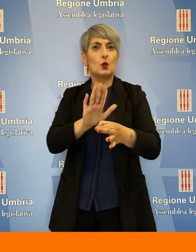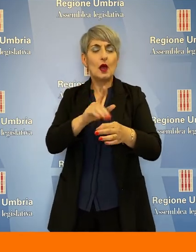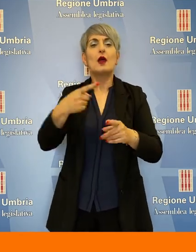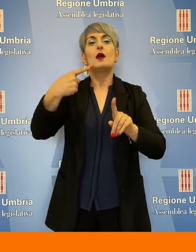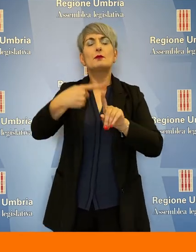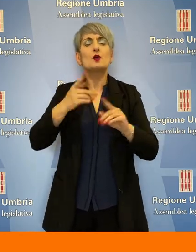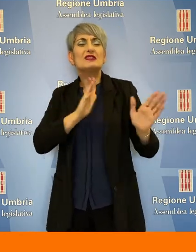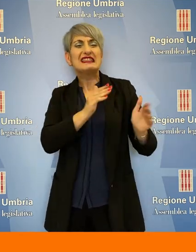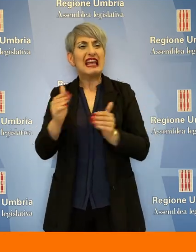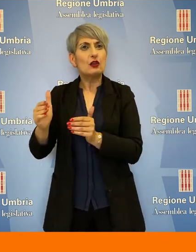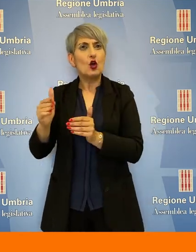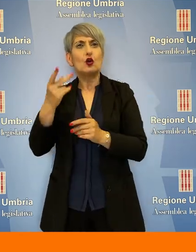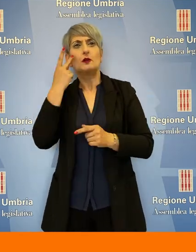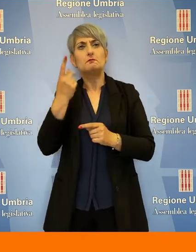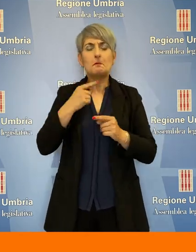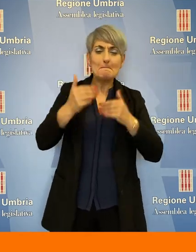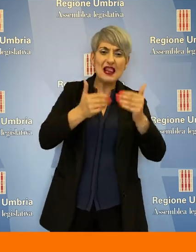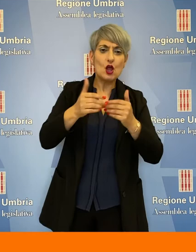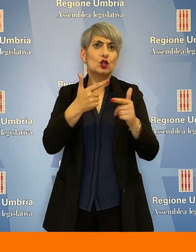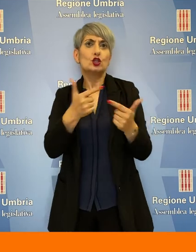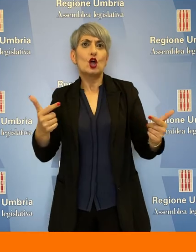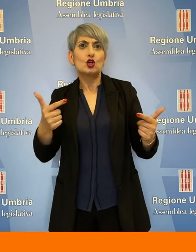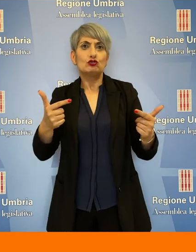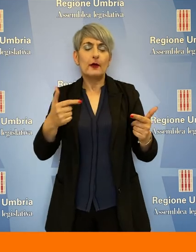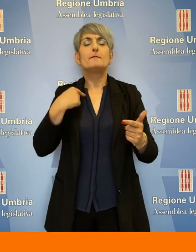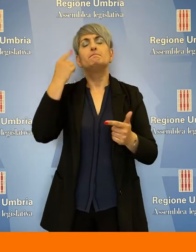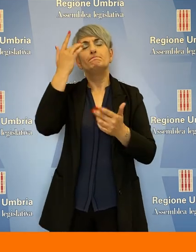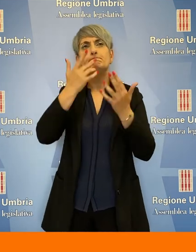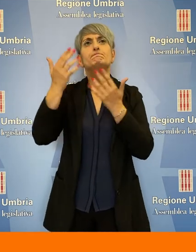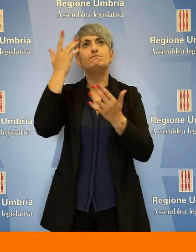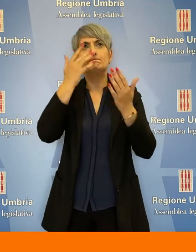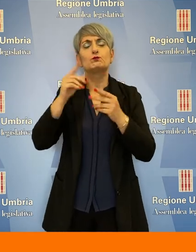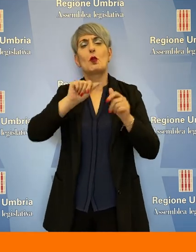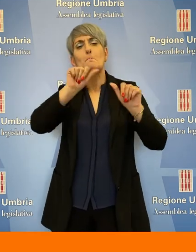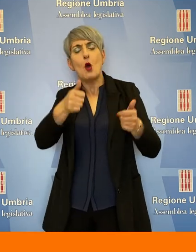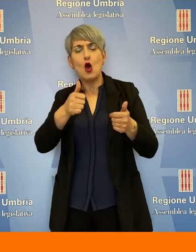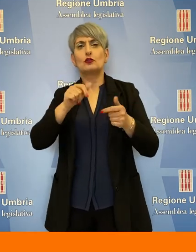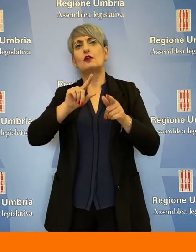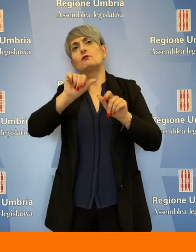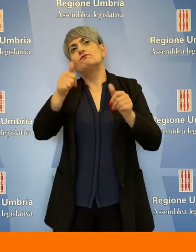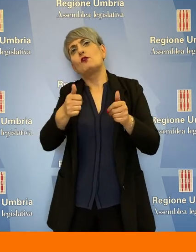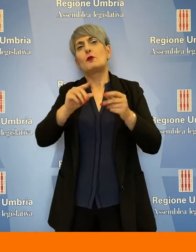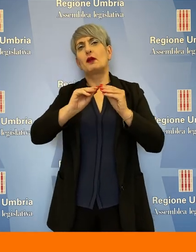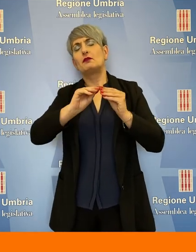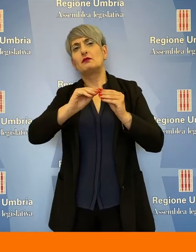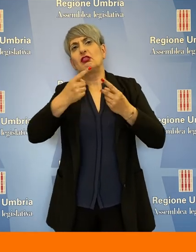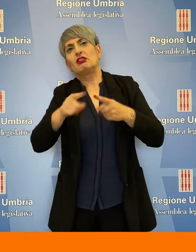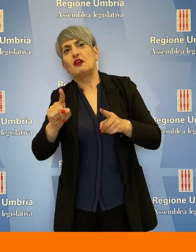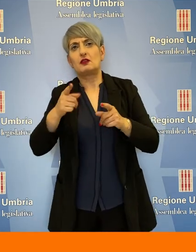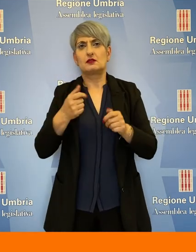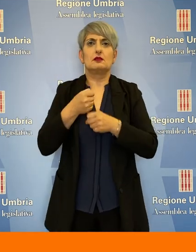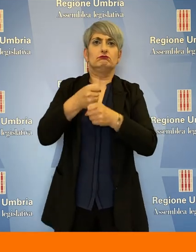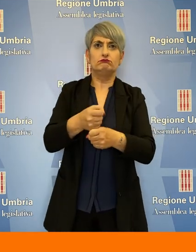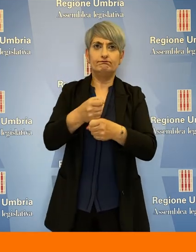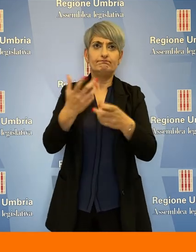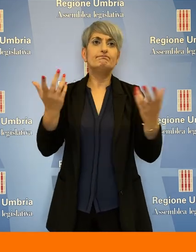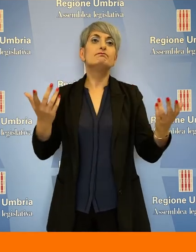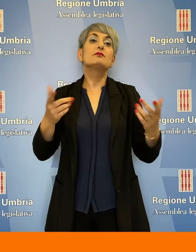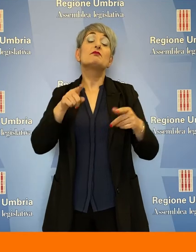settori dove, se non vengono registrati sensibili miglioramenti, si potranno valutare modalità diverse di assegnazione. La